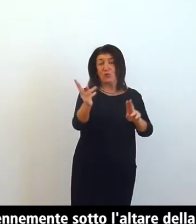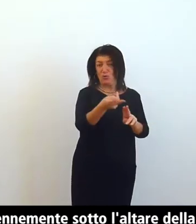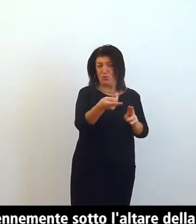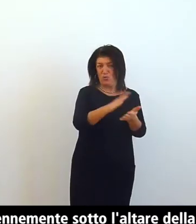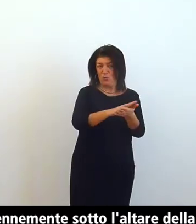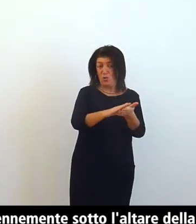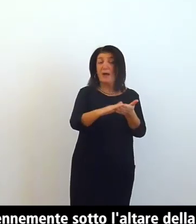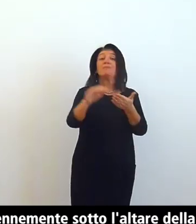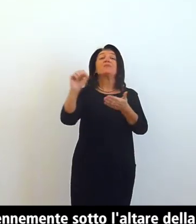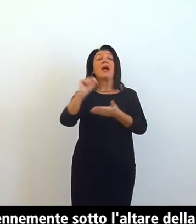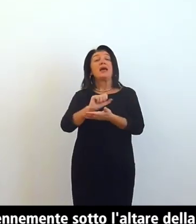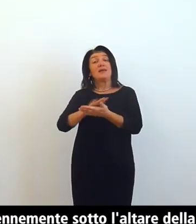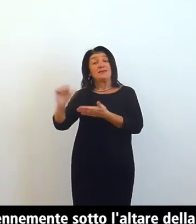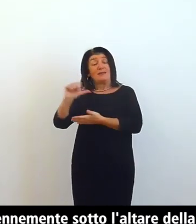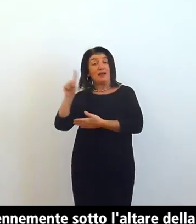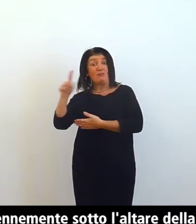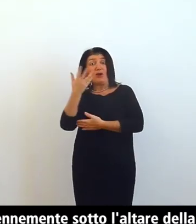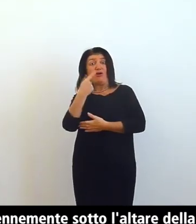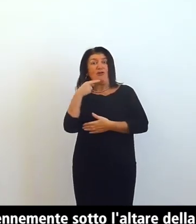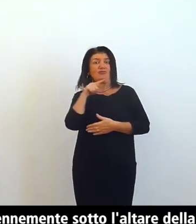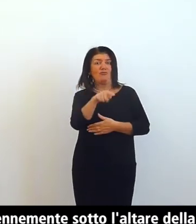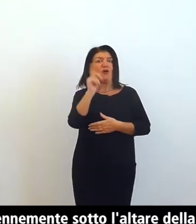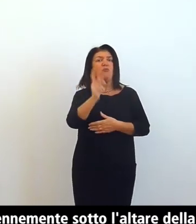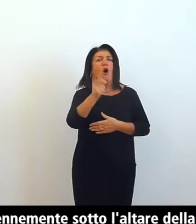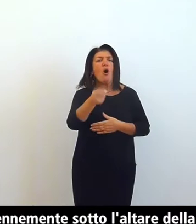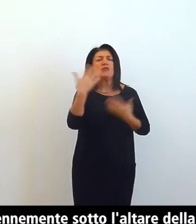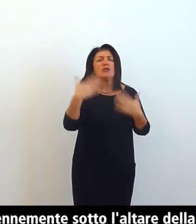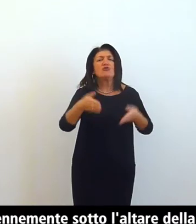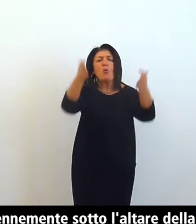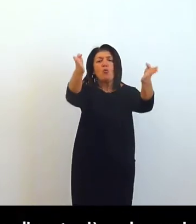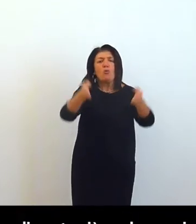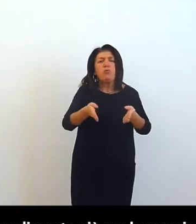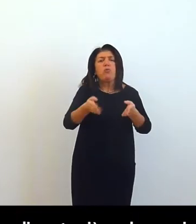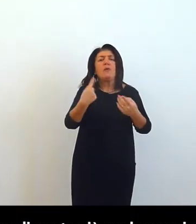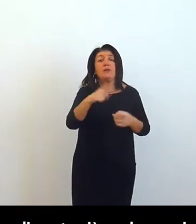sarcofago di marmi pregiati che egli aveva disposto già per la propria sepoltura